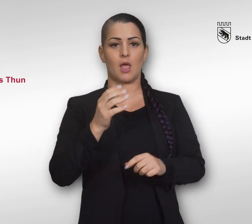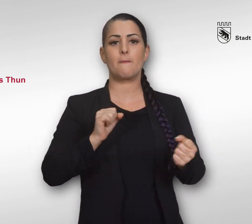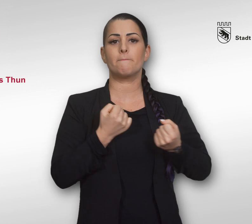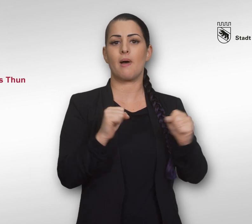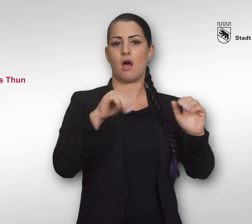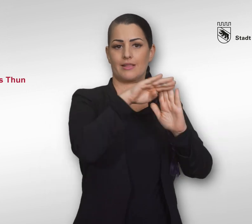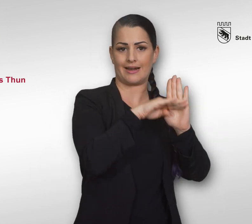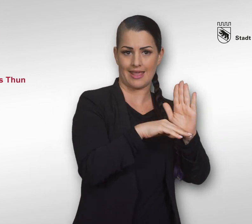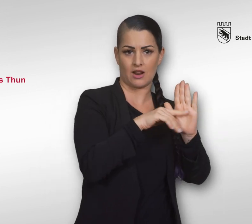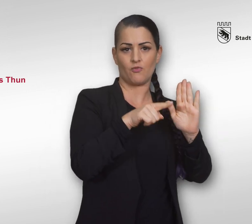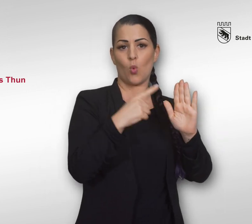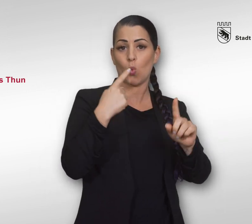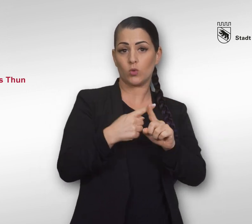bitte die Baderegeln des Flussbads.